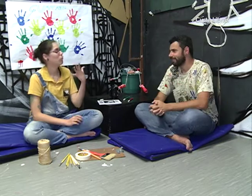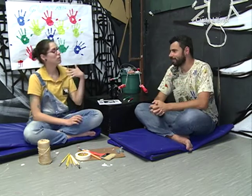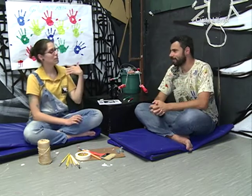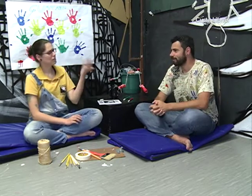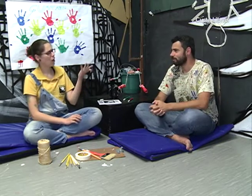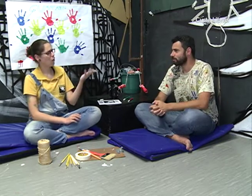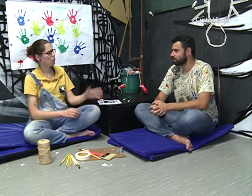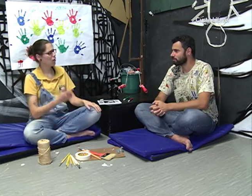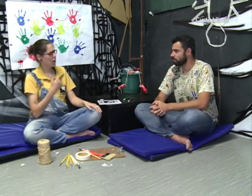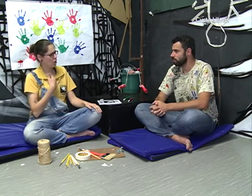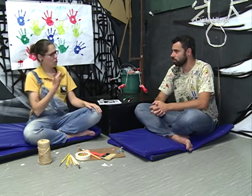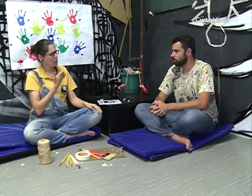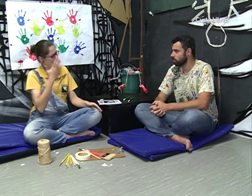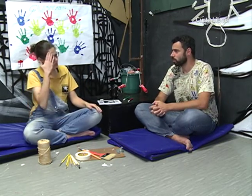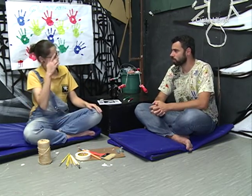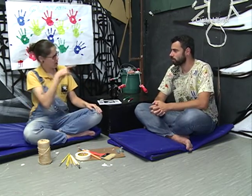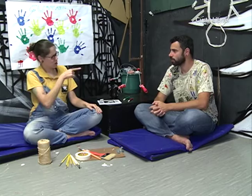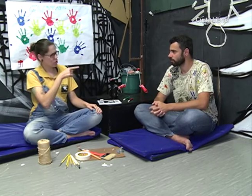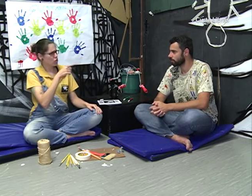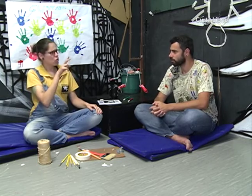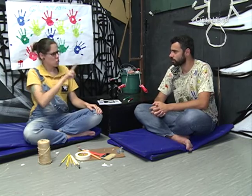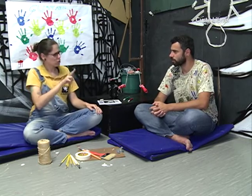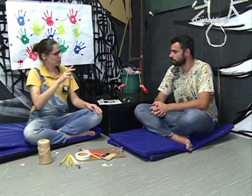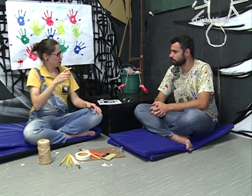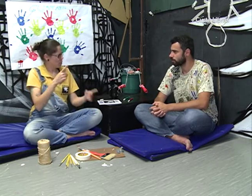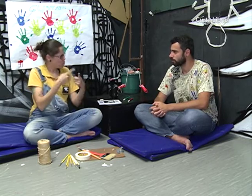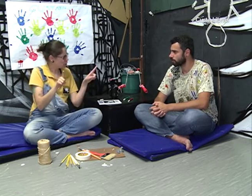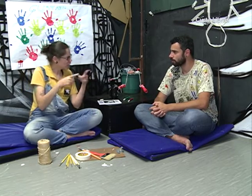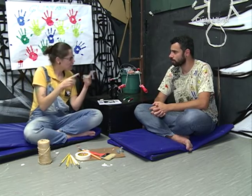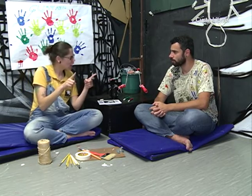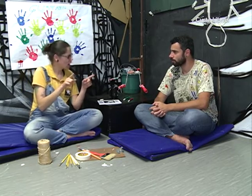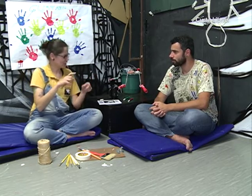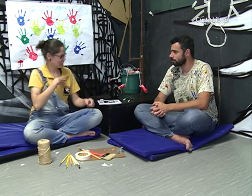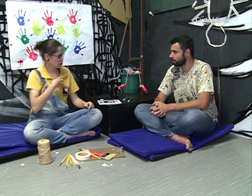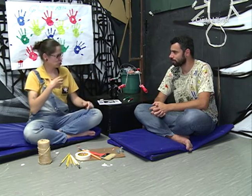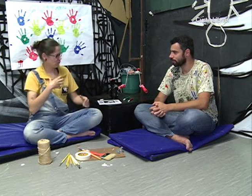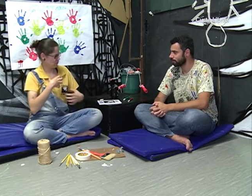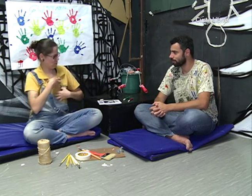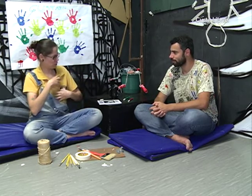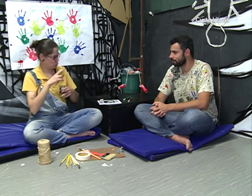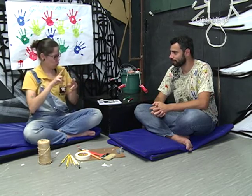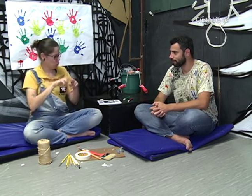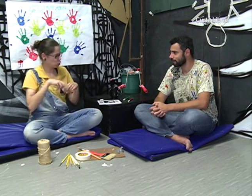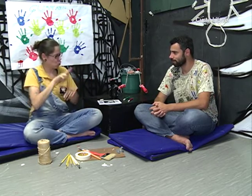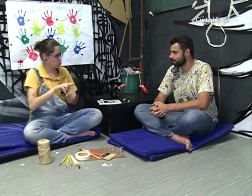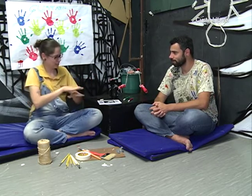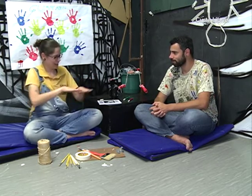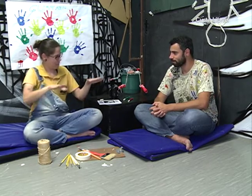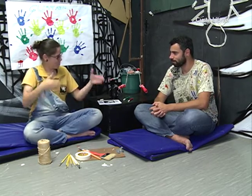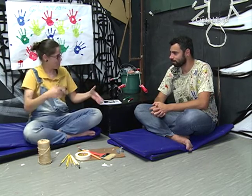Então, eu gostaria de saber se você usa a vibração da música por causa do palco. É isso?